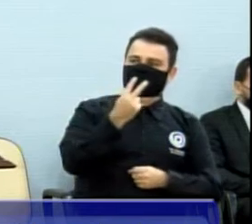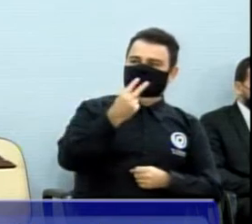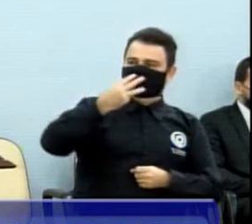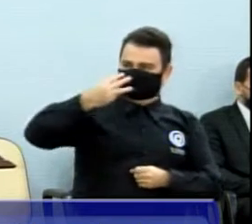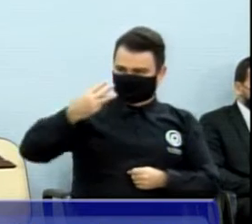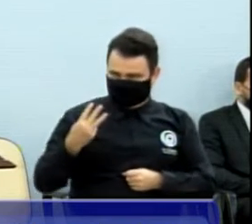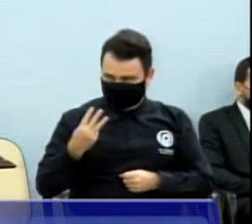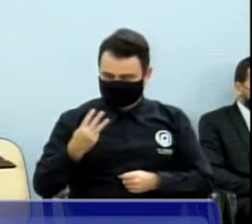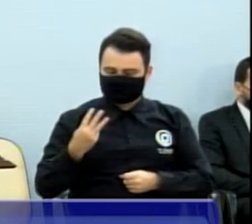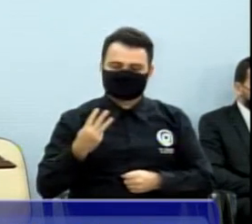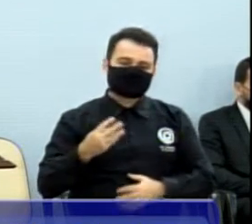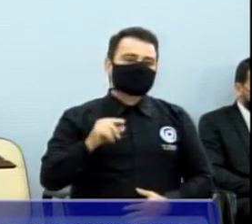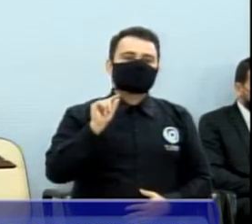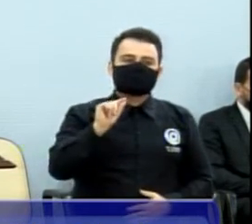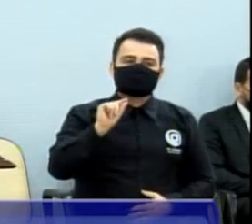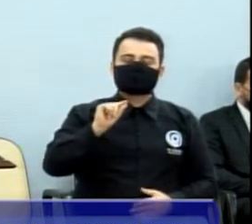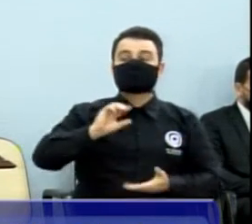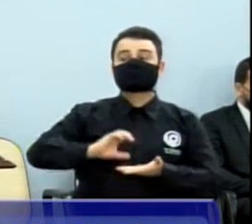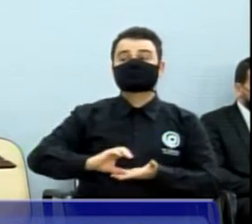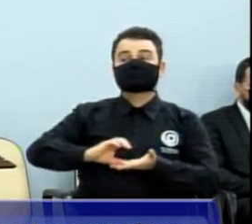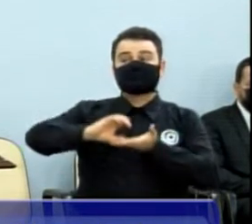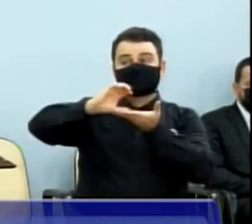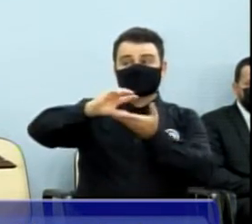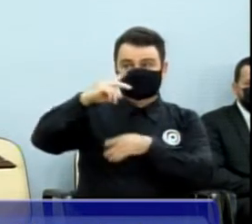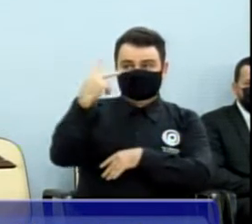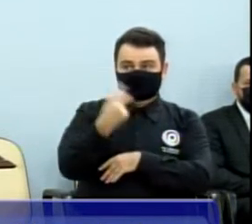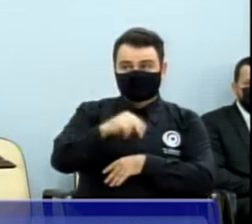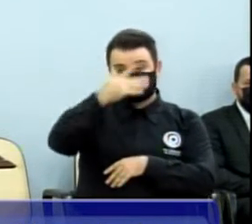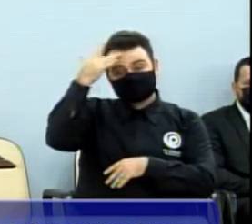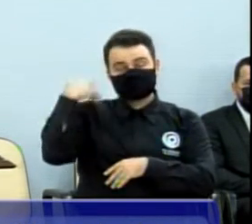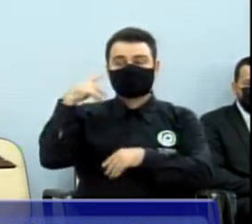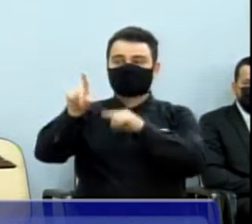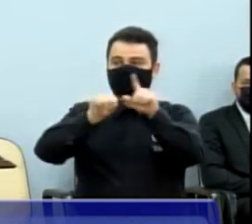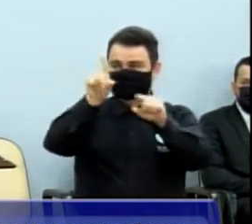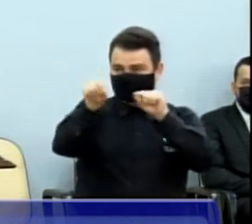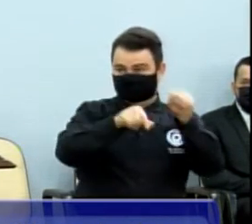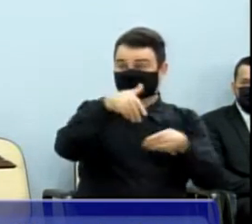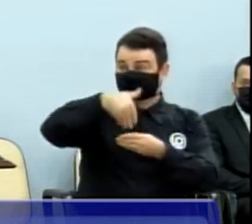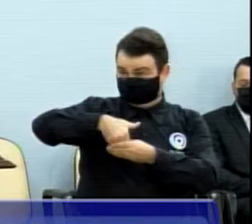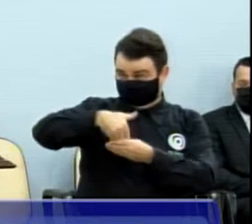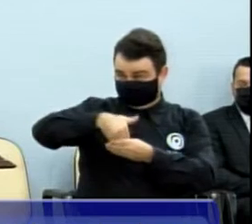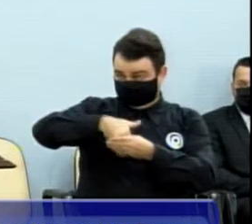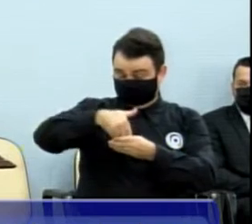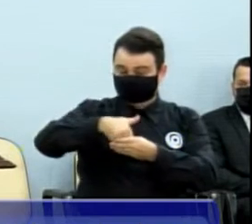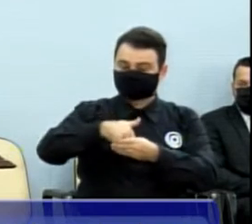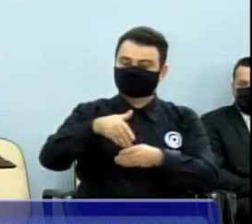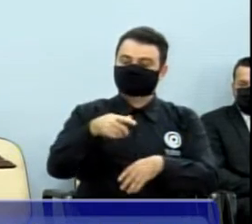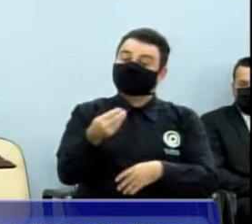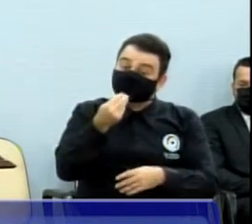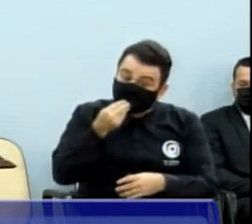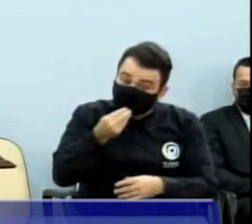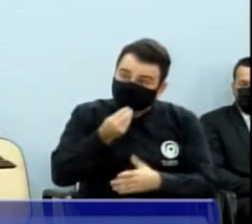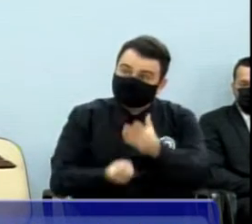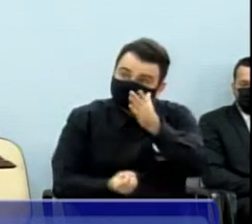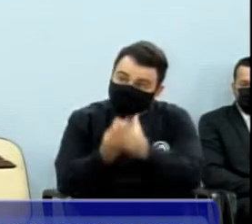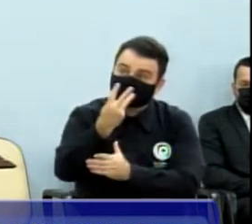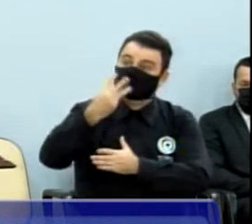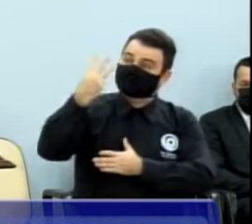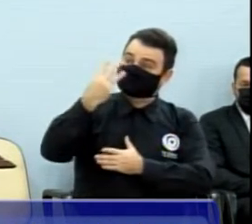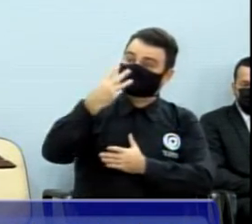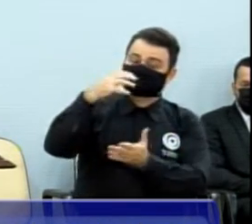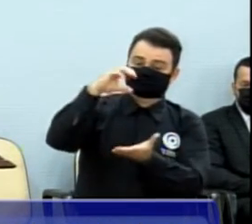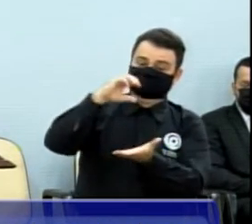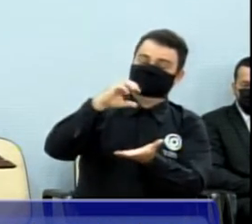onde teremos as eleições do conselho tutelar que fosse já incluído o terceiro conselho e assim tivesse eleições para que nós